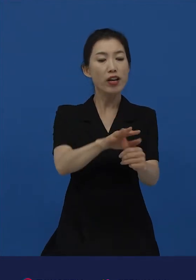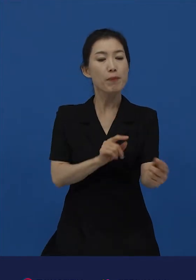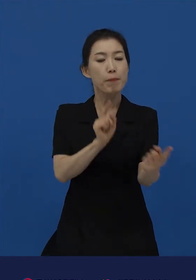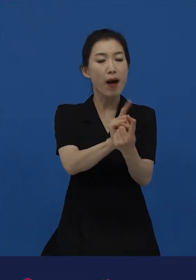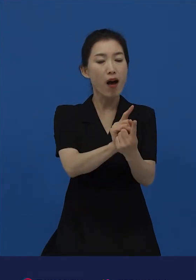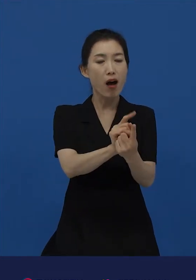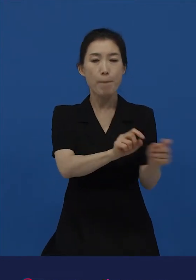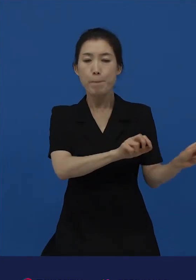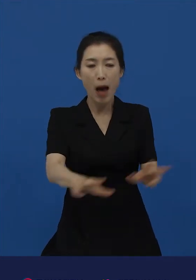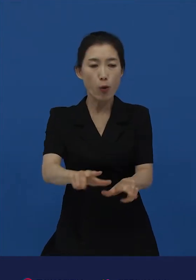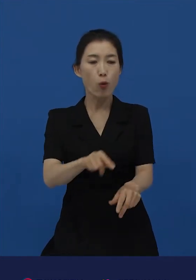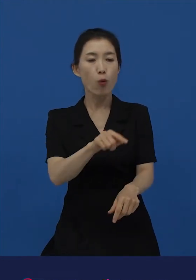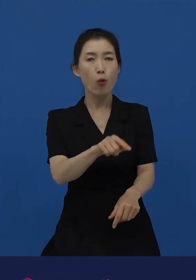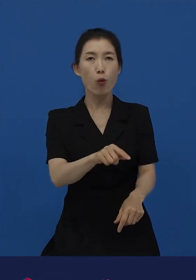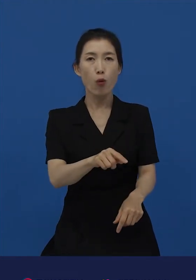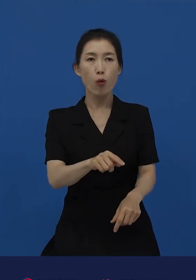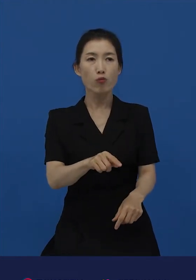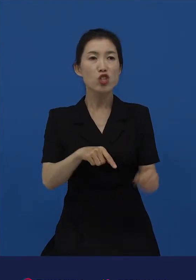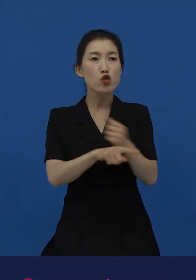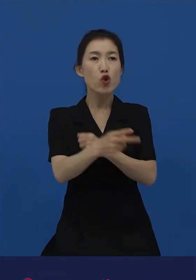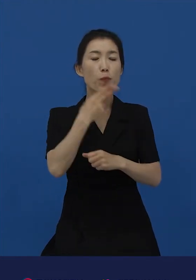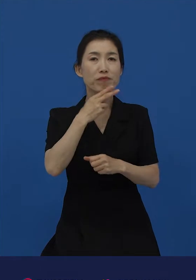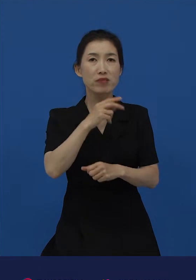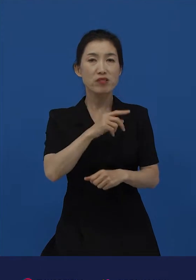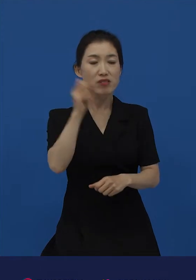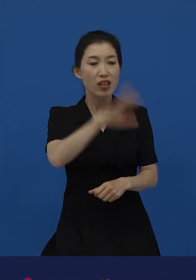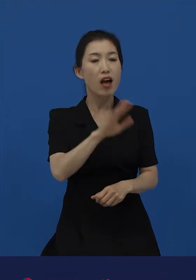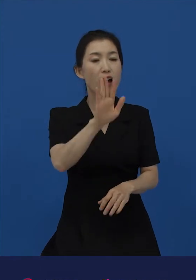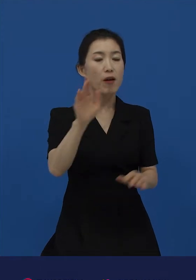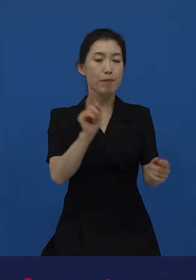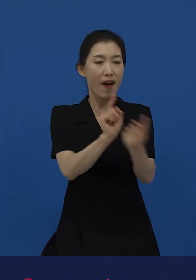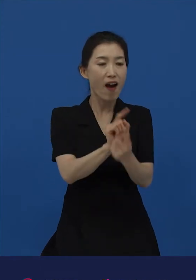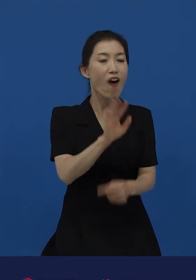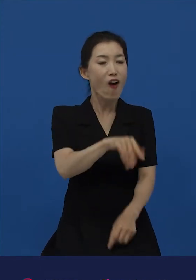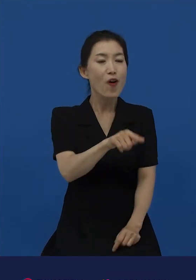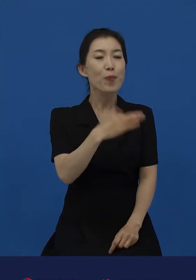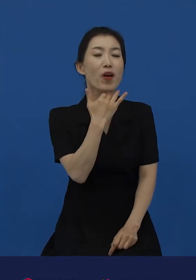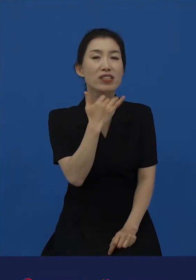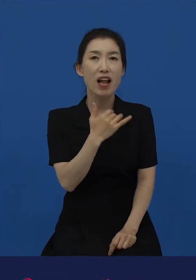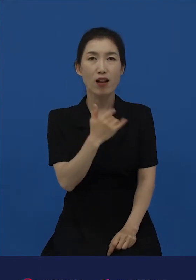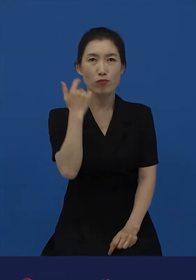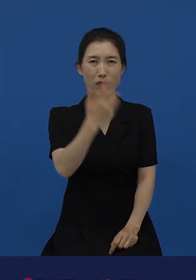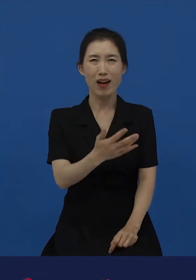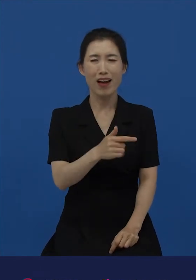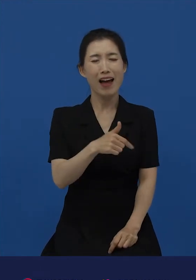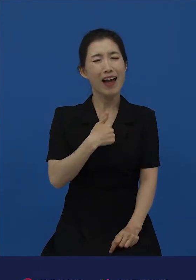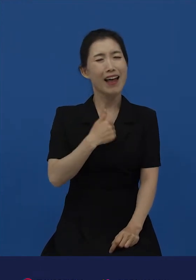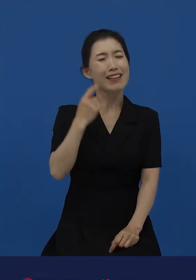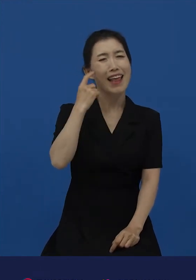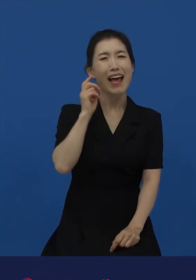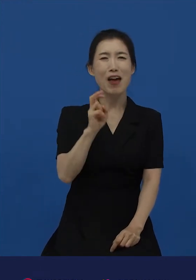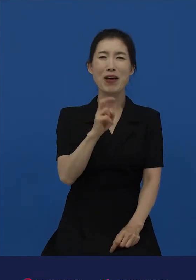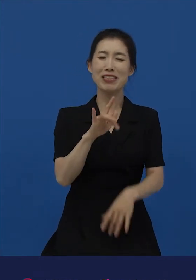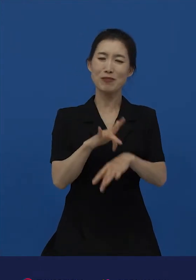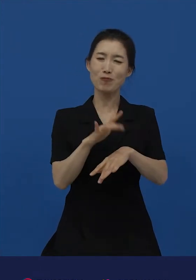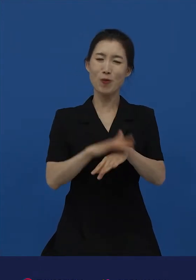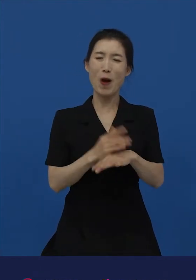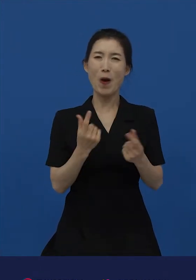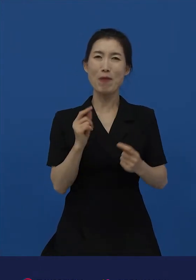다짜고짜 어떤 이유도 가르쳐주지 않고 나이를 묻습니다. 제 생각에는 그냥 습관적인 것 같습니다. 아이를